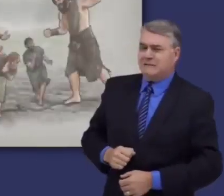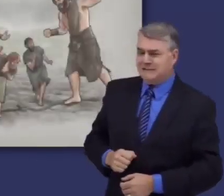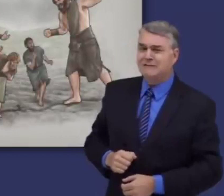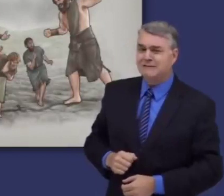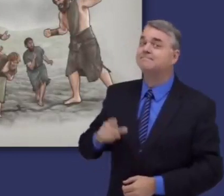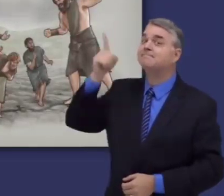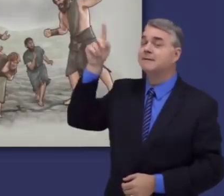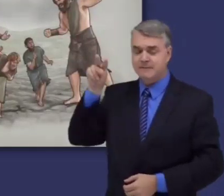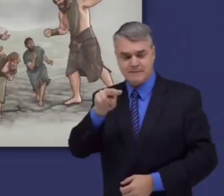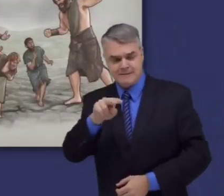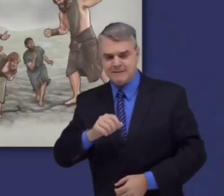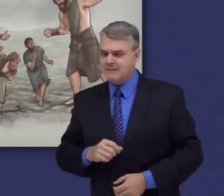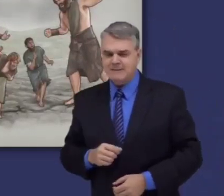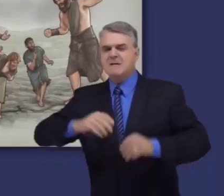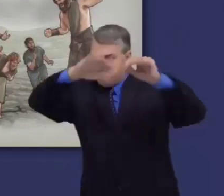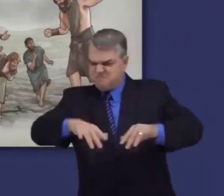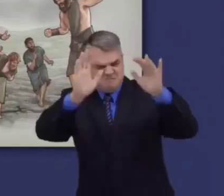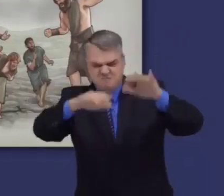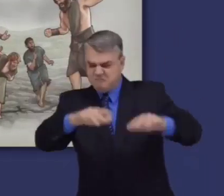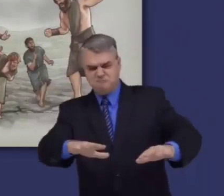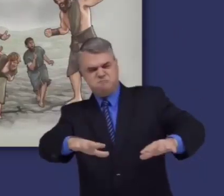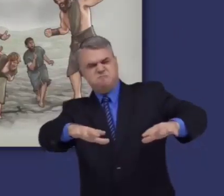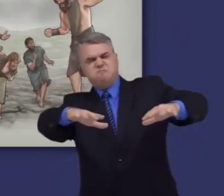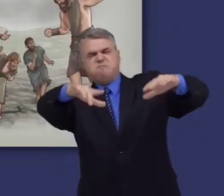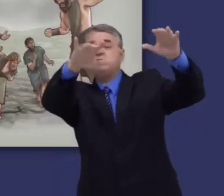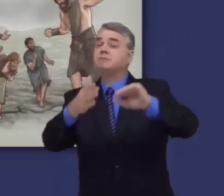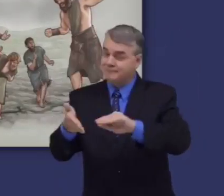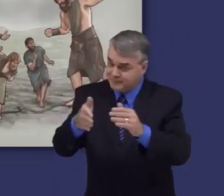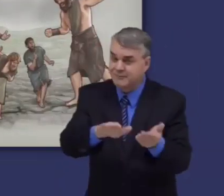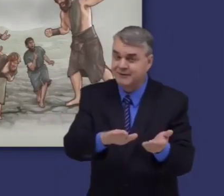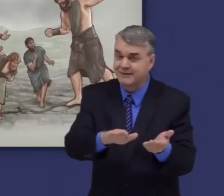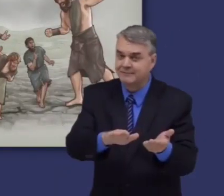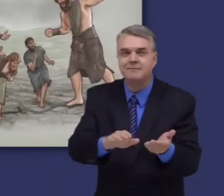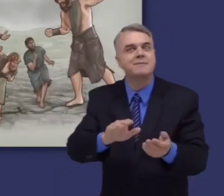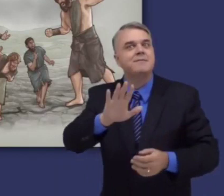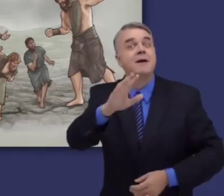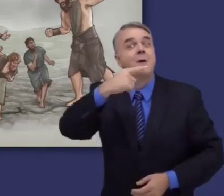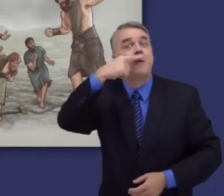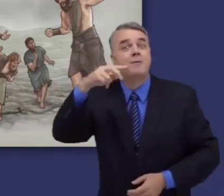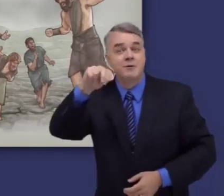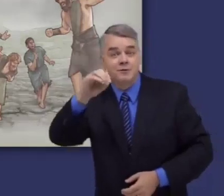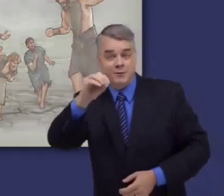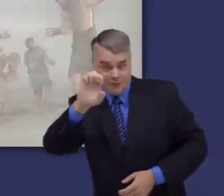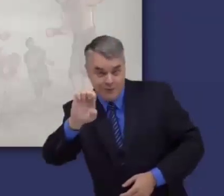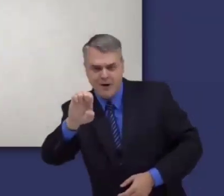Como hay mucha maldad, Dios decide acabar con todo ser vivo por medio de un gran diluvio.